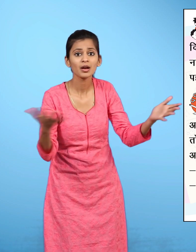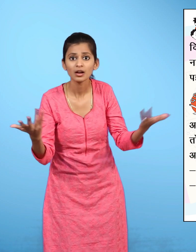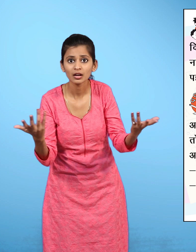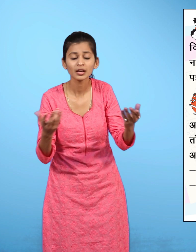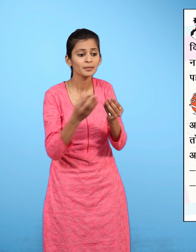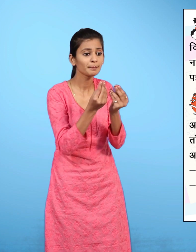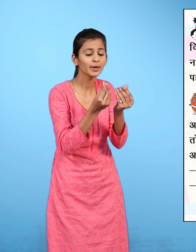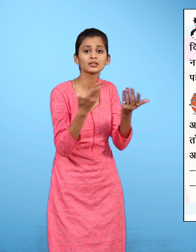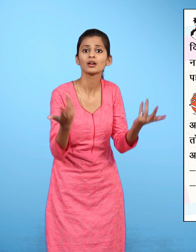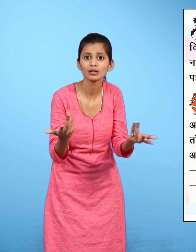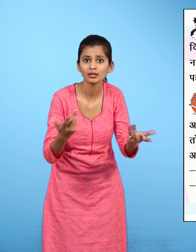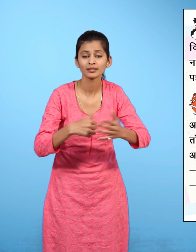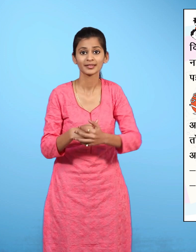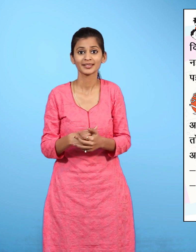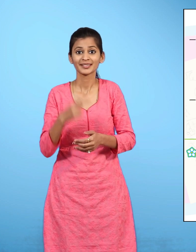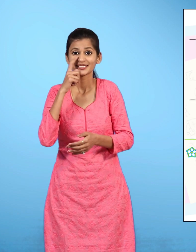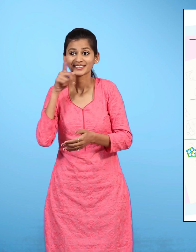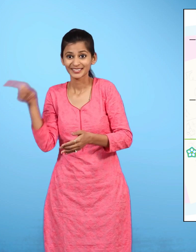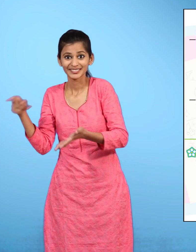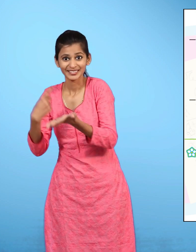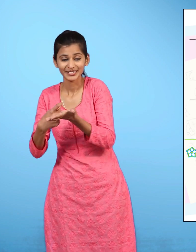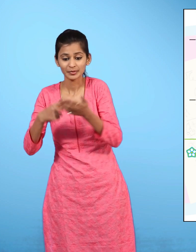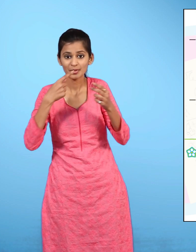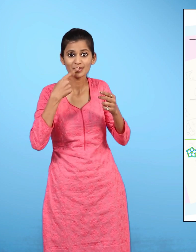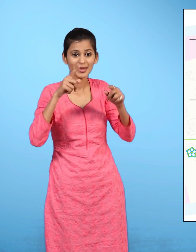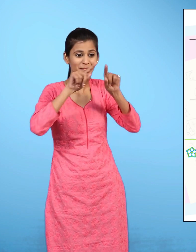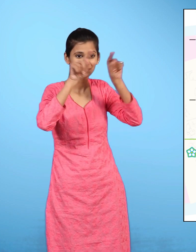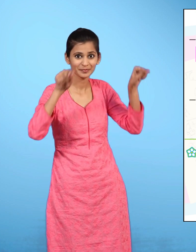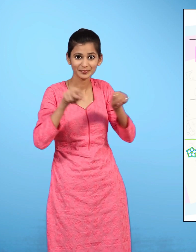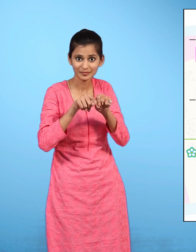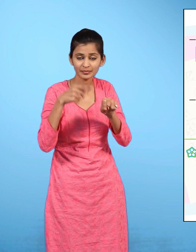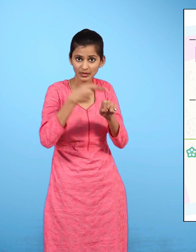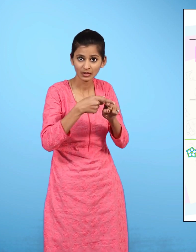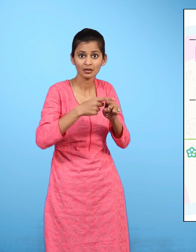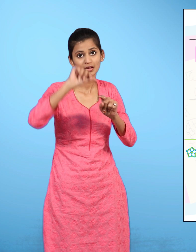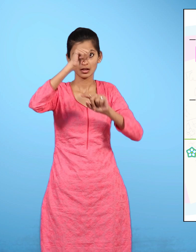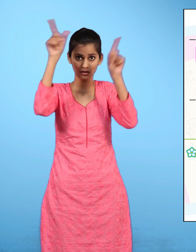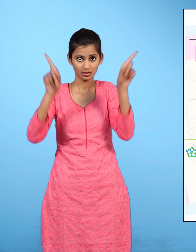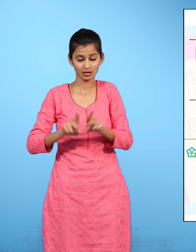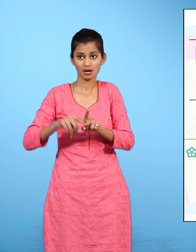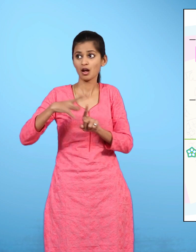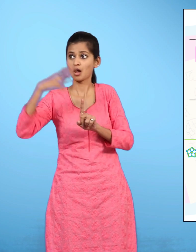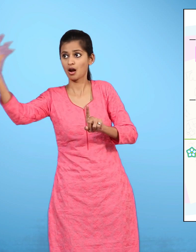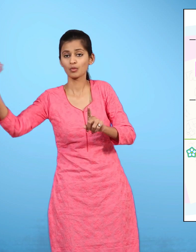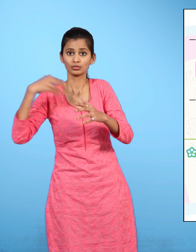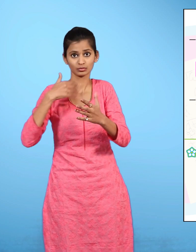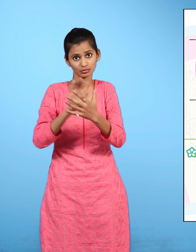क्या कीमत है? रीना ने जो पोस्ट कार्ड उप्योग किया, क्या तुम उससे भारत के बाहर